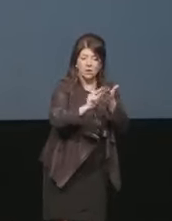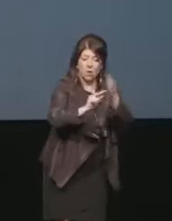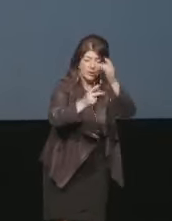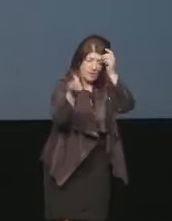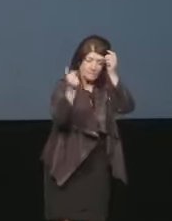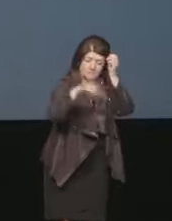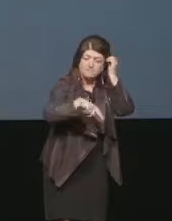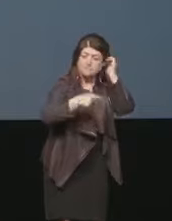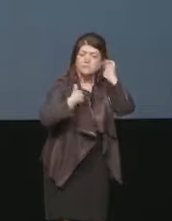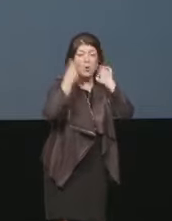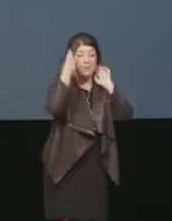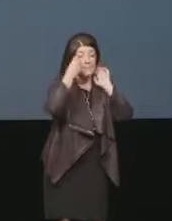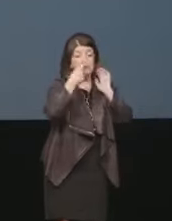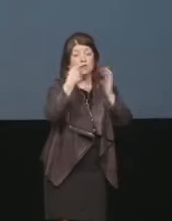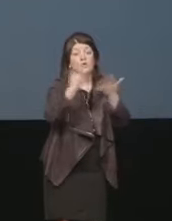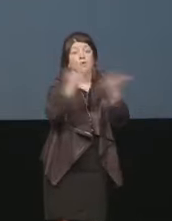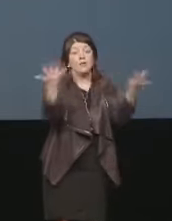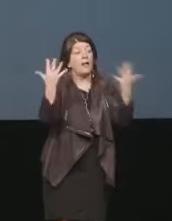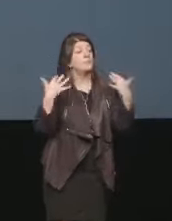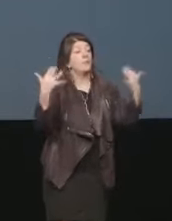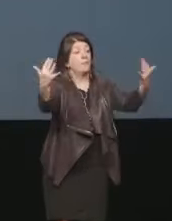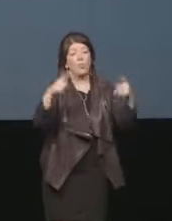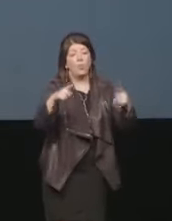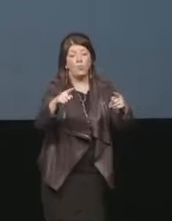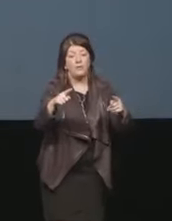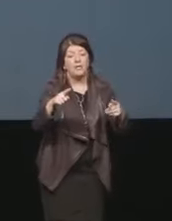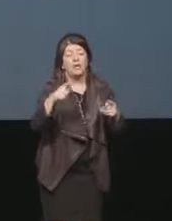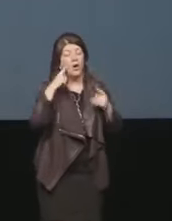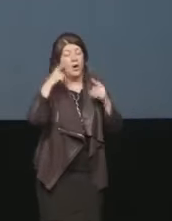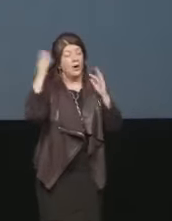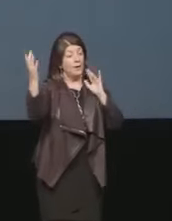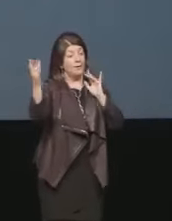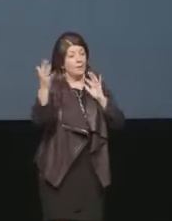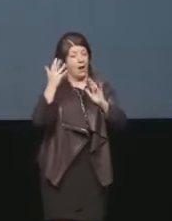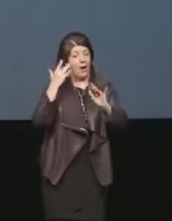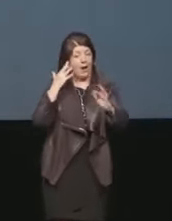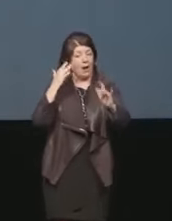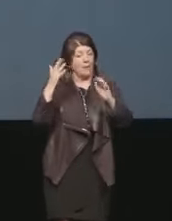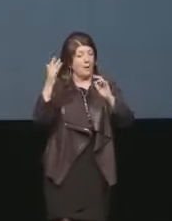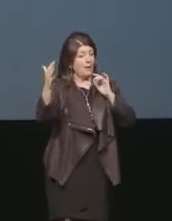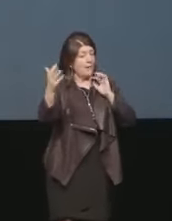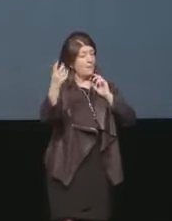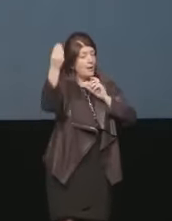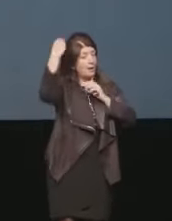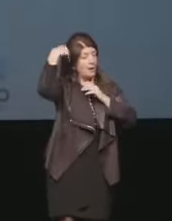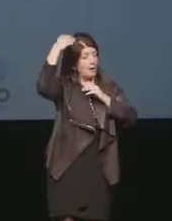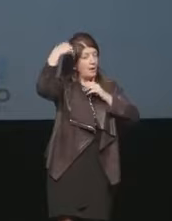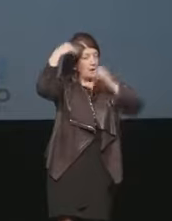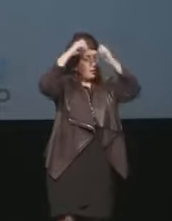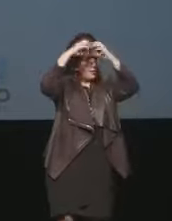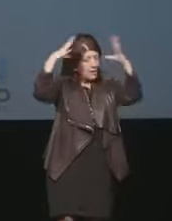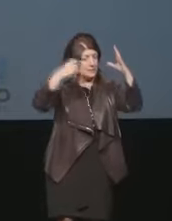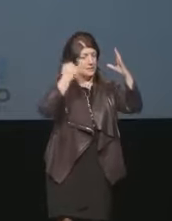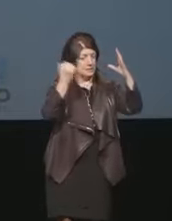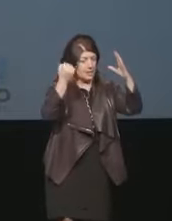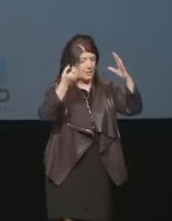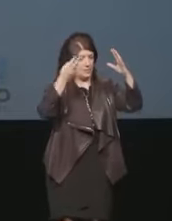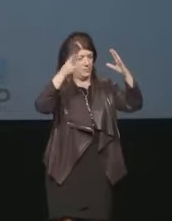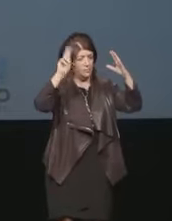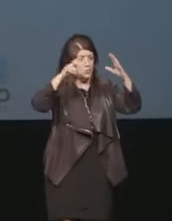abbiamo pensato anche al grande pubblico come un mantra ci ripetiamo un po' in testa più servizi più servizi più servizi